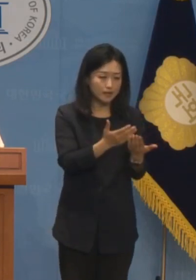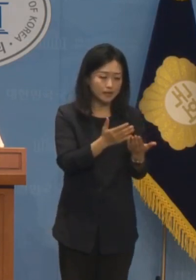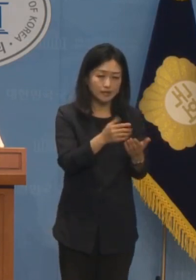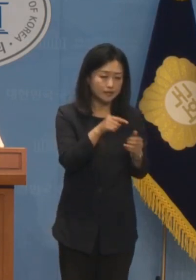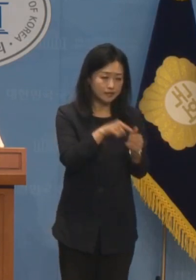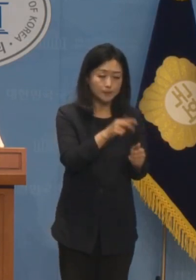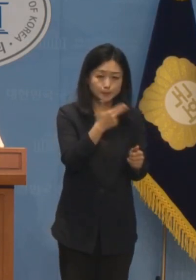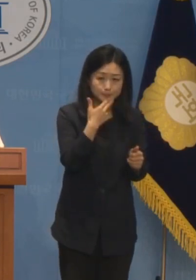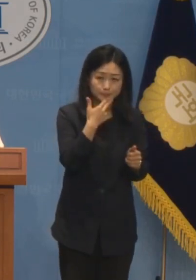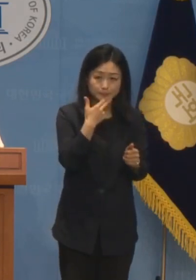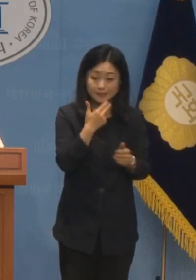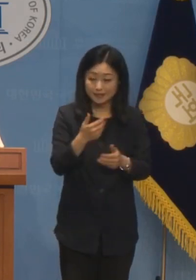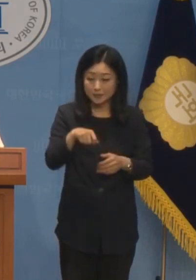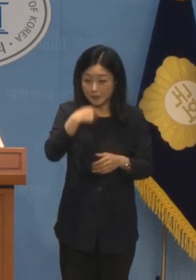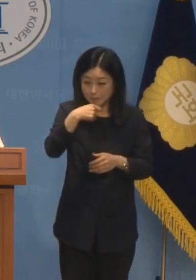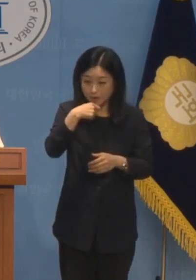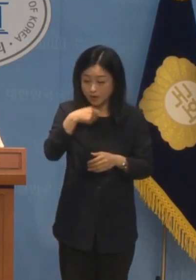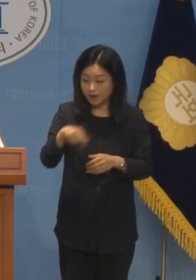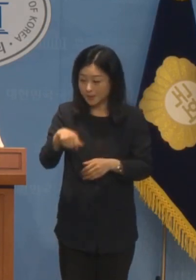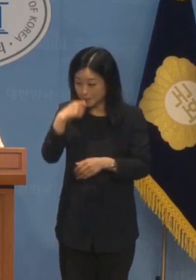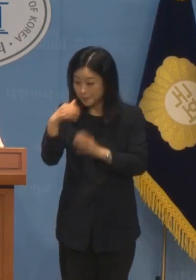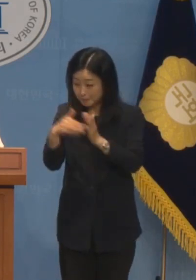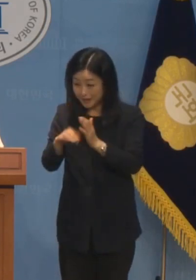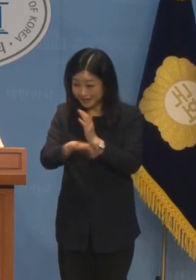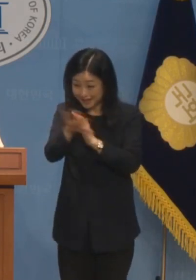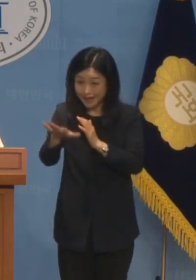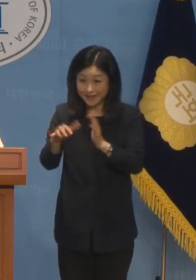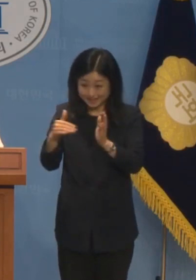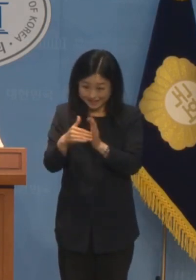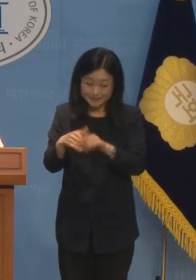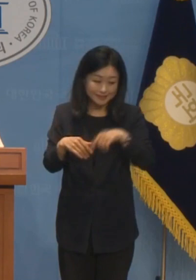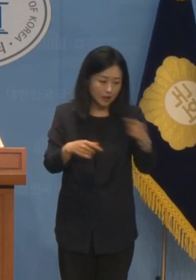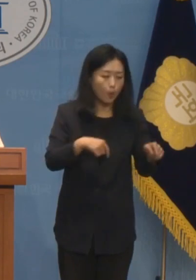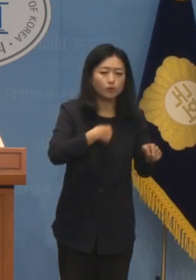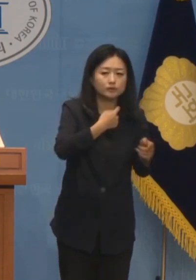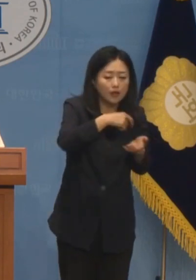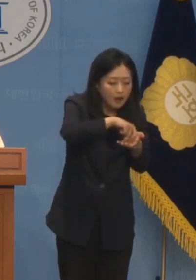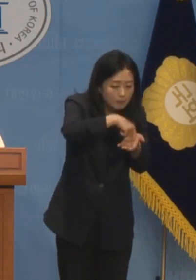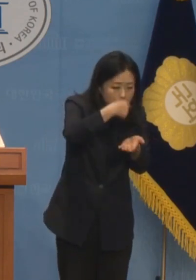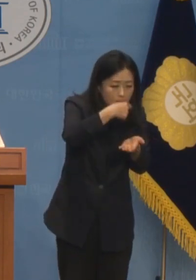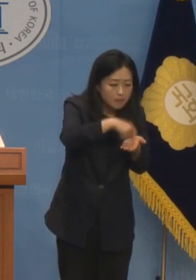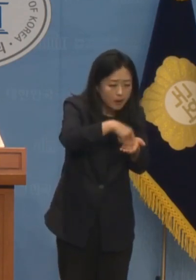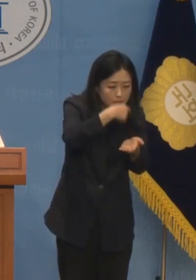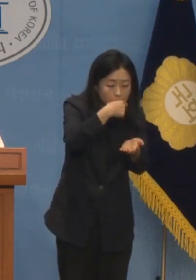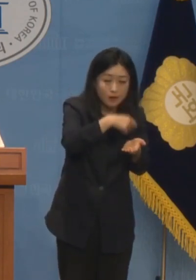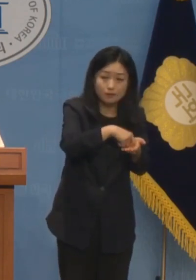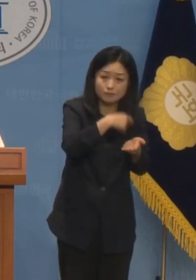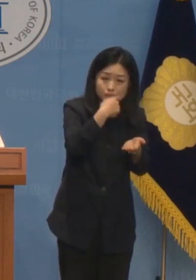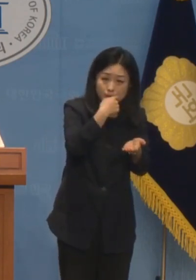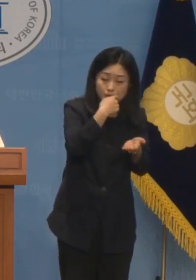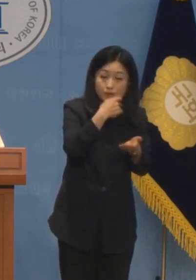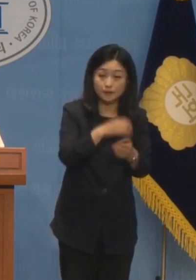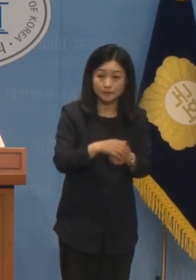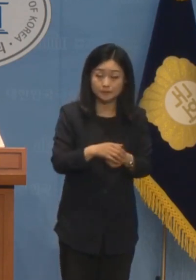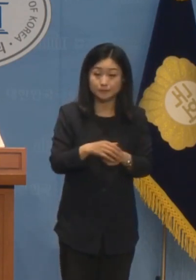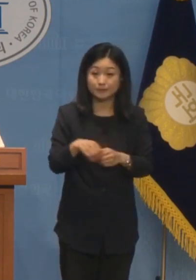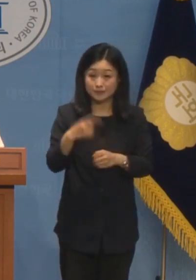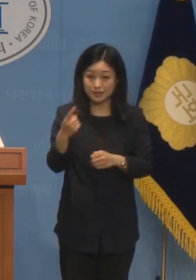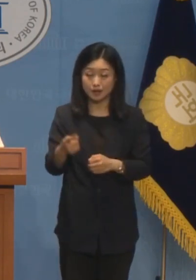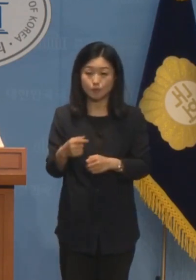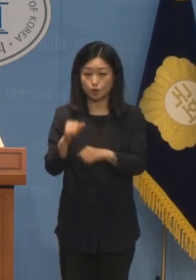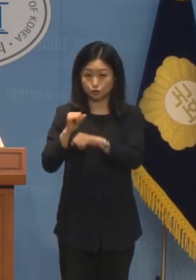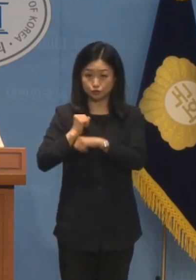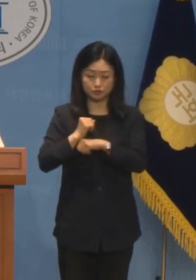식사는 장병들이 마친 뒤 혼자 했습니다 부대는 점오도 없이 그를 사실상